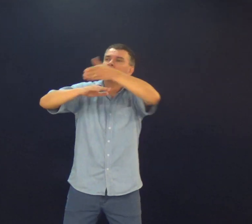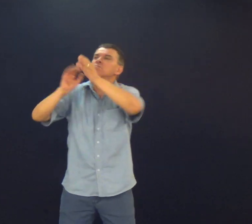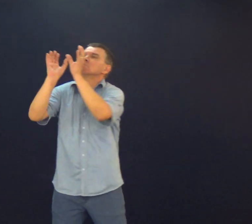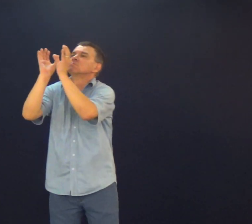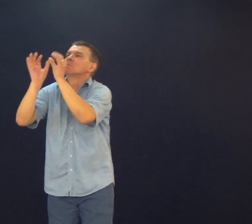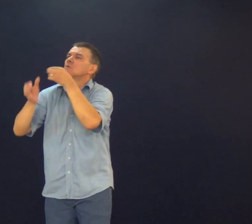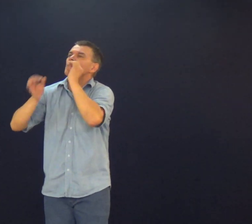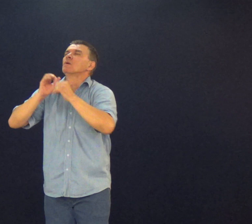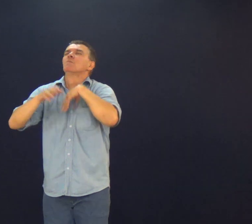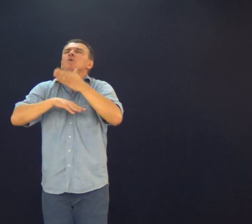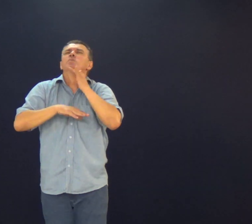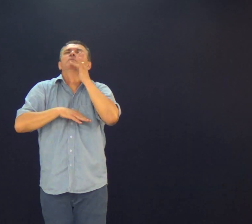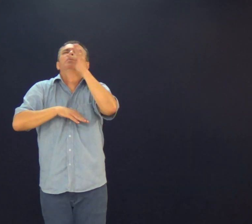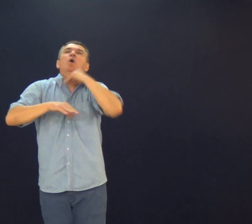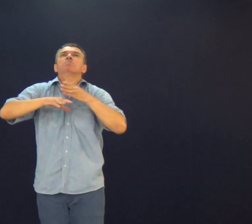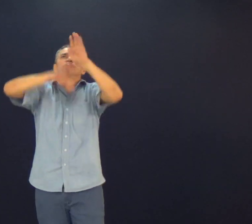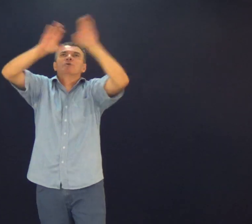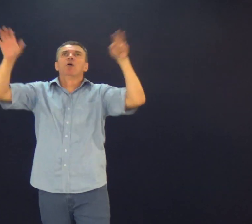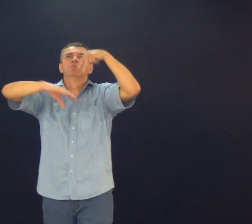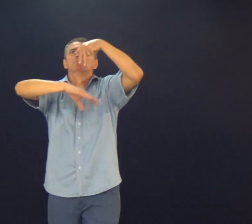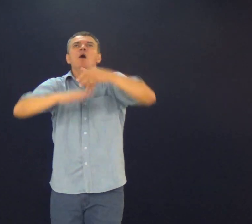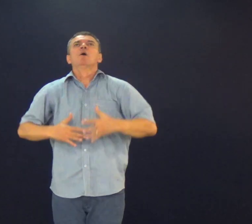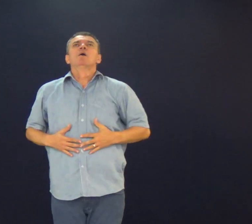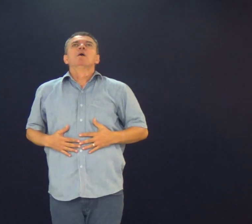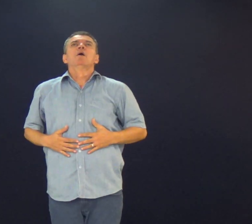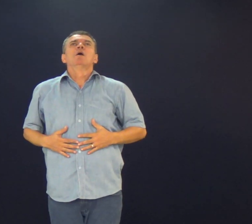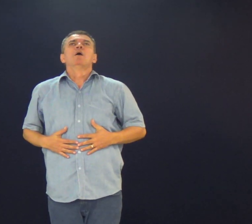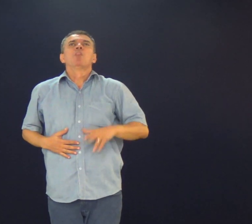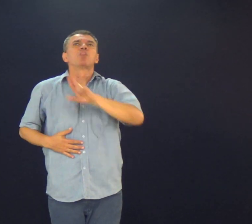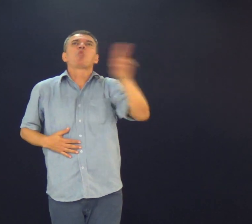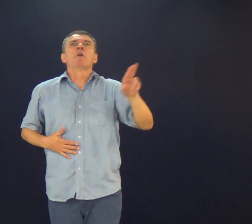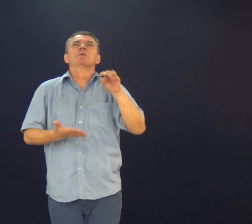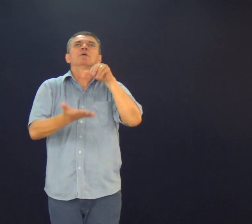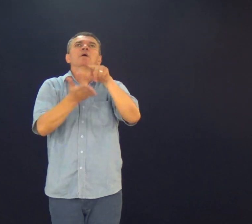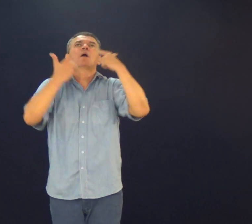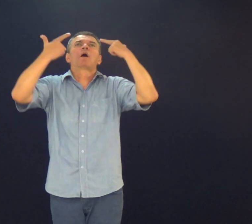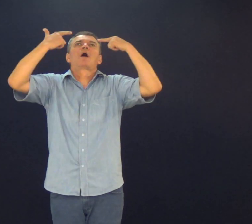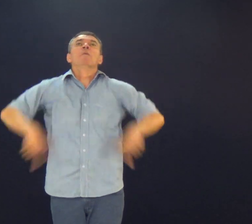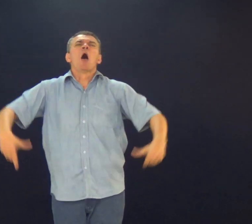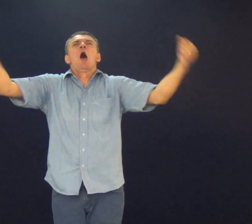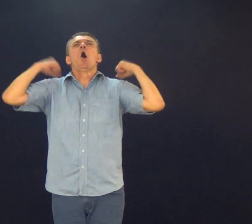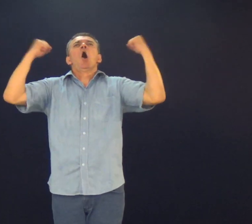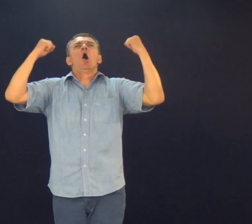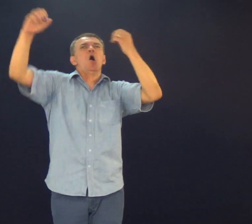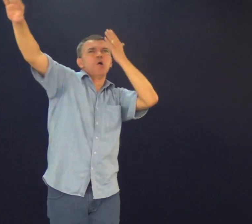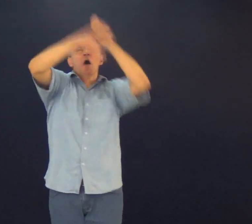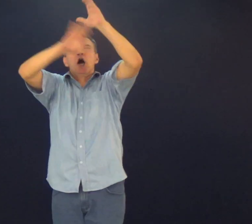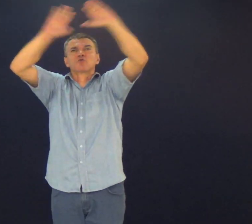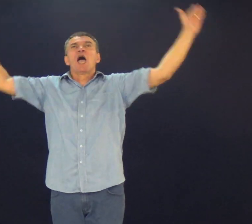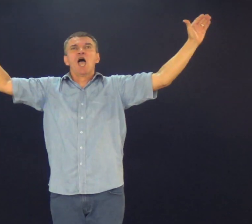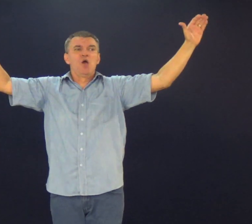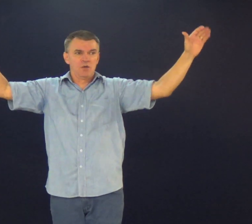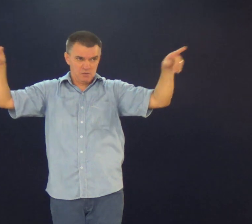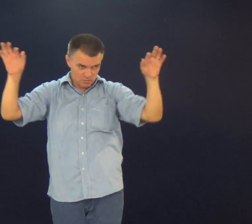Continue lendo a palavra de Deus Continue lendo a igreja Evangelizando as pessoas Um dia você vai para o céu E você vai encontrar o seu nome No livro da vida